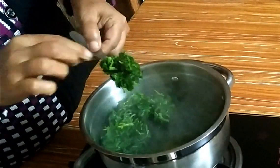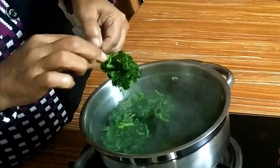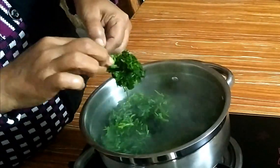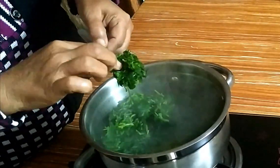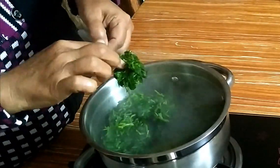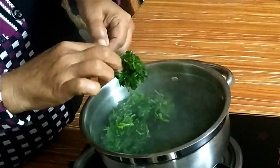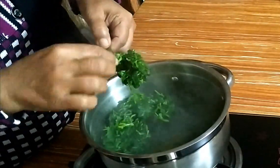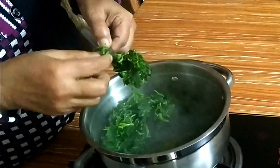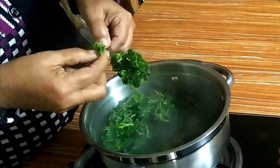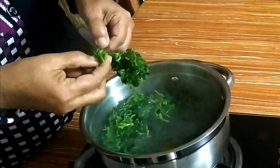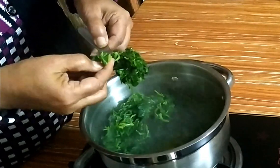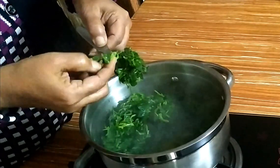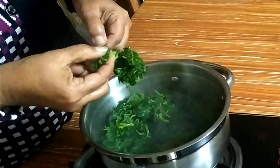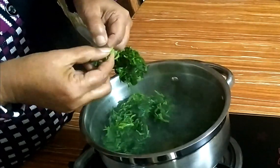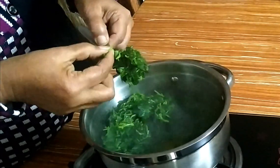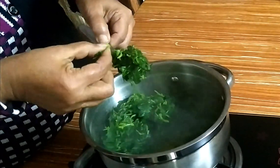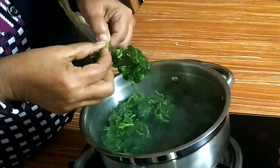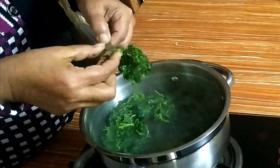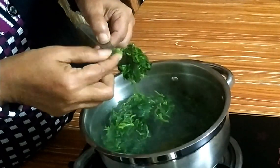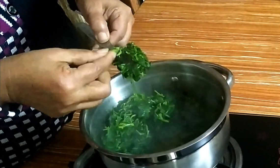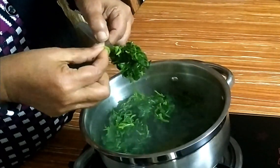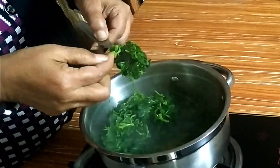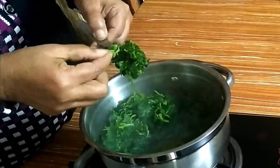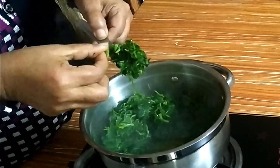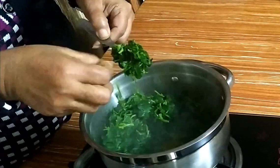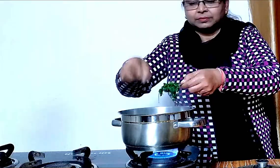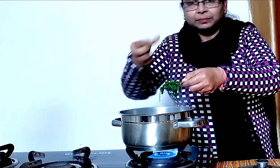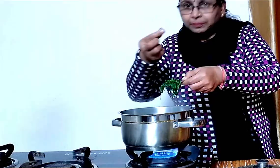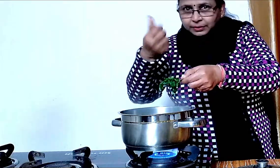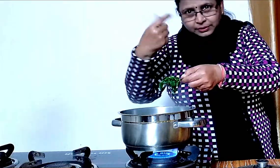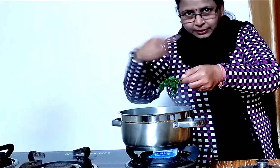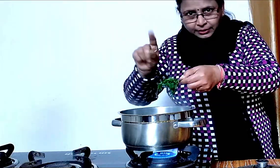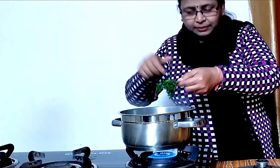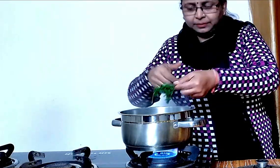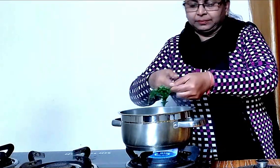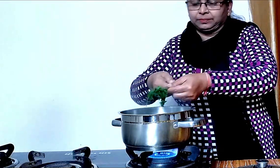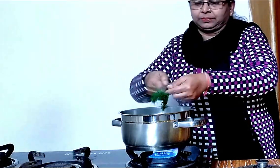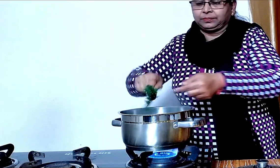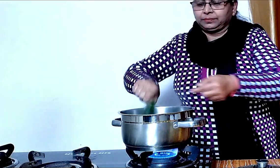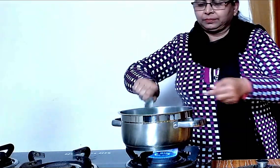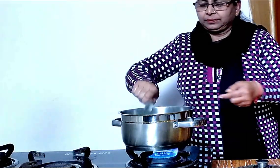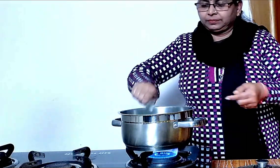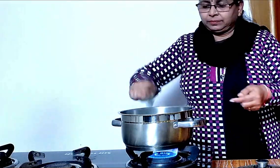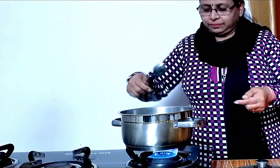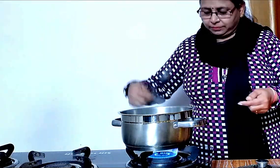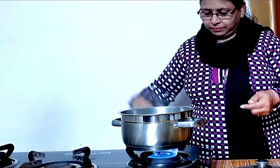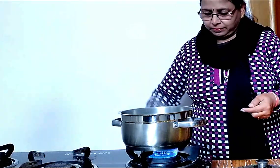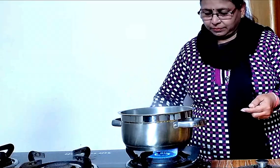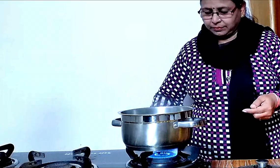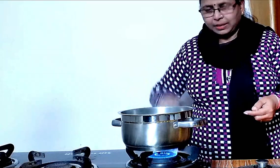देखिए पत्तियां अच्छी से मैश हो रही है इसका मतलब भी तैयार है अब गैस बंद कर देंगे